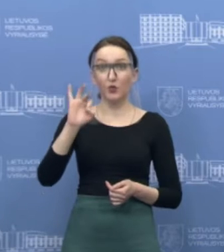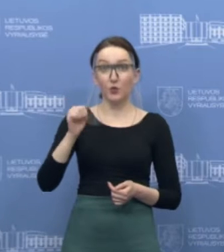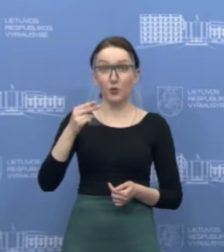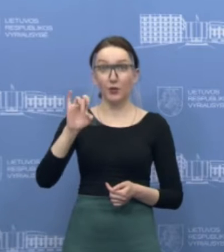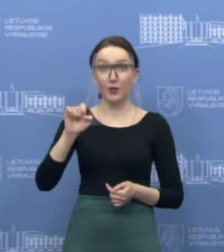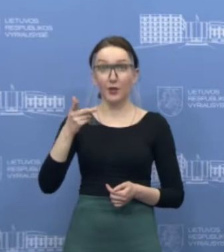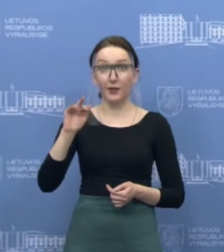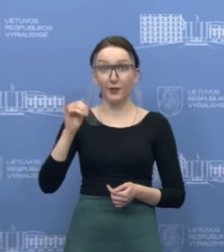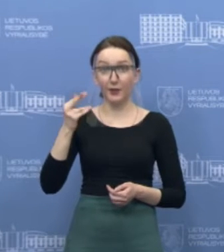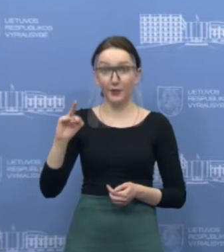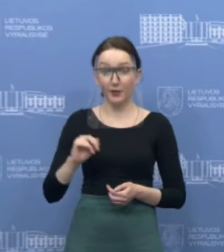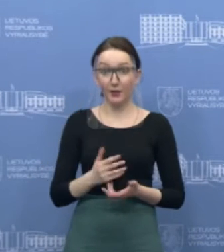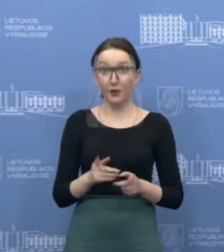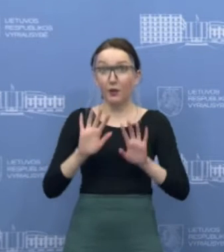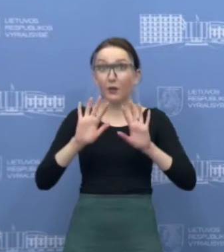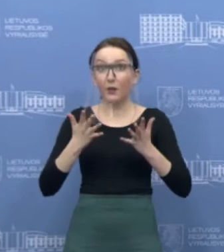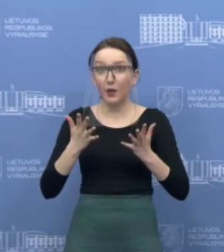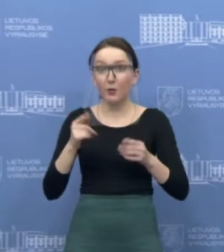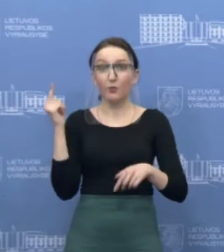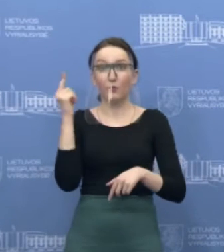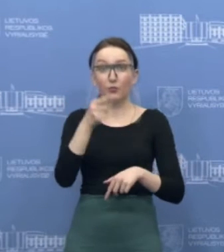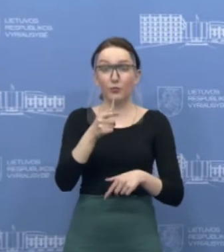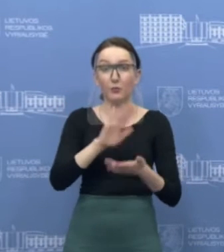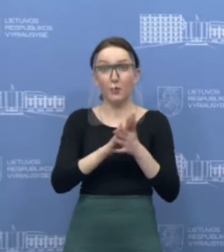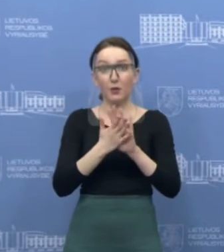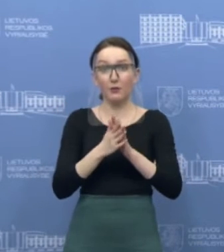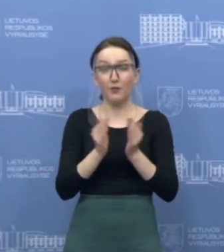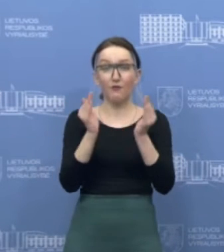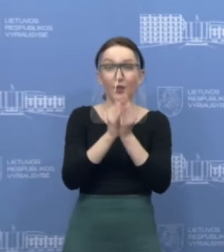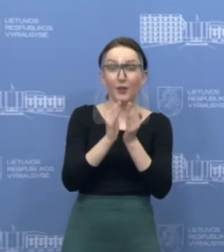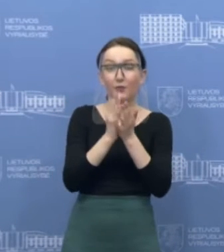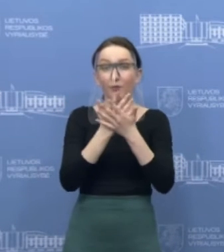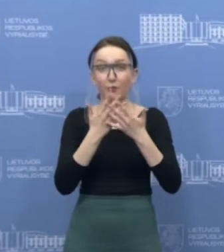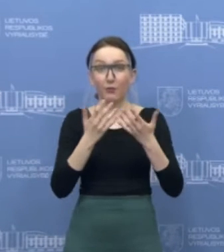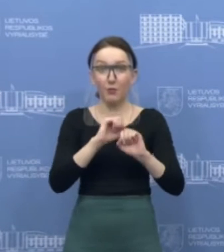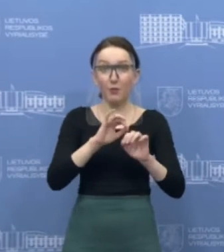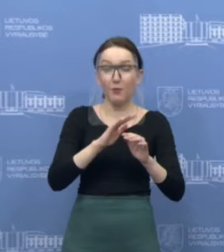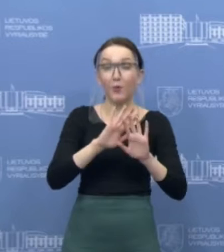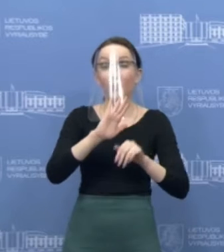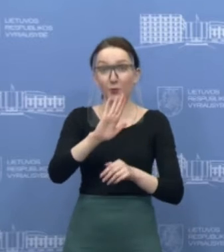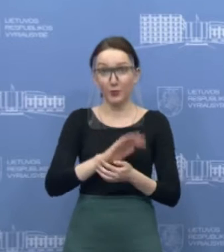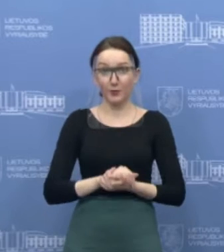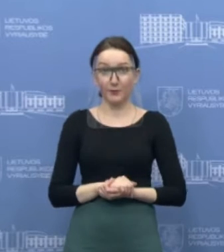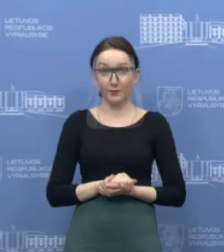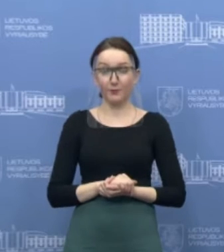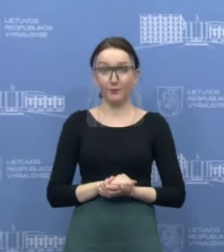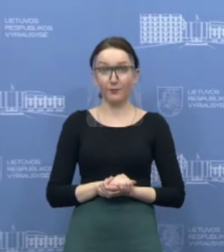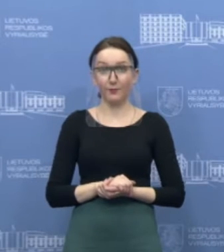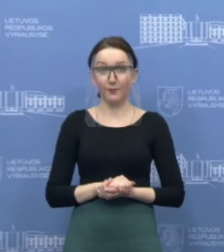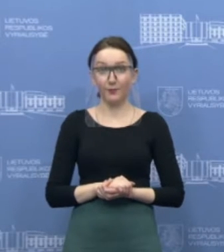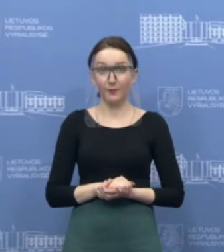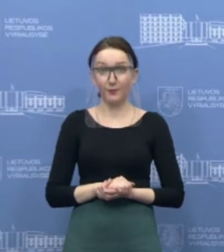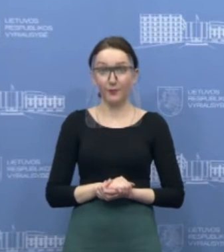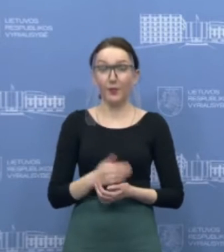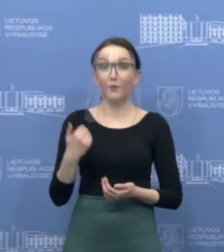kaip reikia išskirtinių atvejų nuo talinių būdų pasiruošti ir kaip jas švesti tokiomis išskirtinėmis sąlygomis.